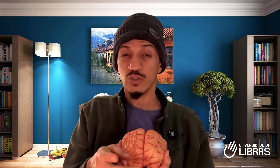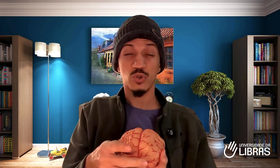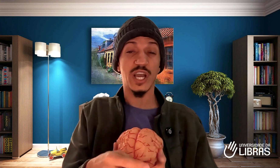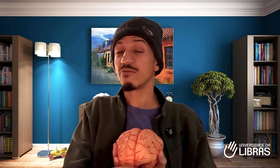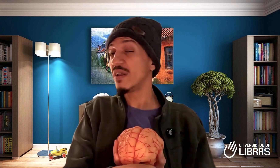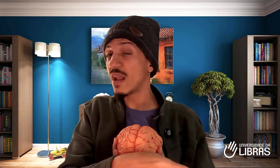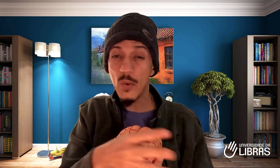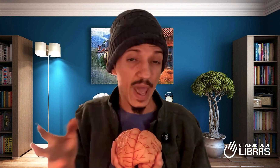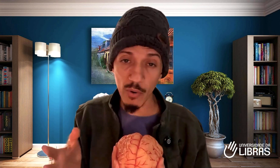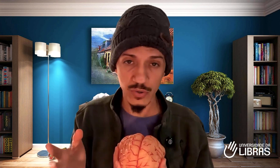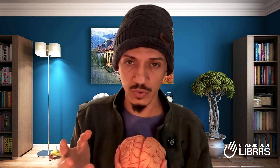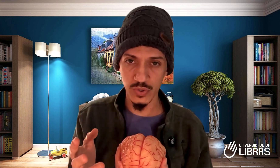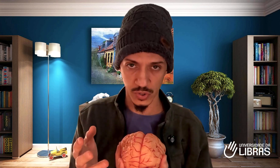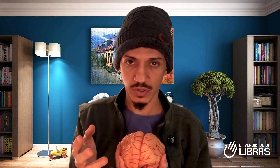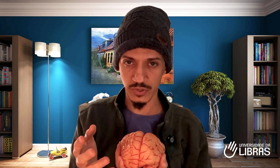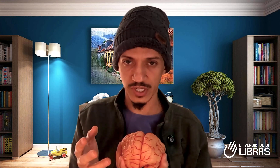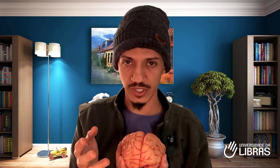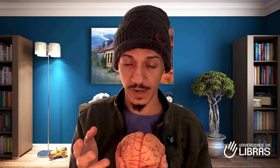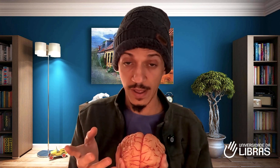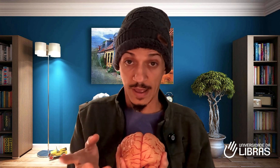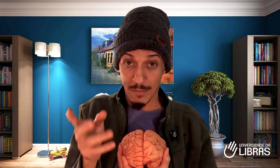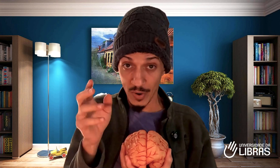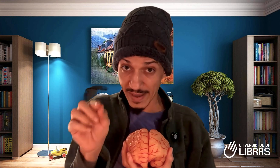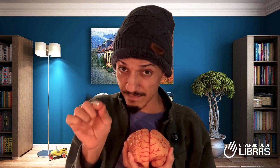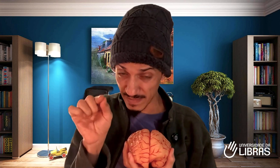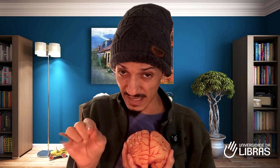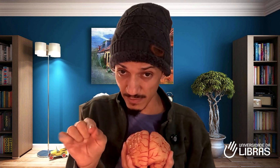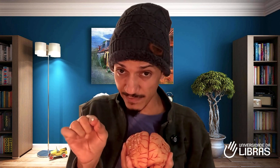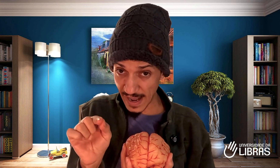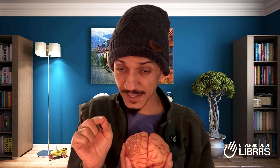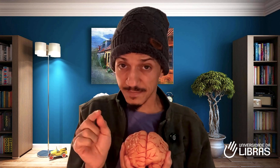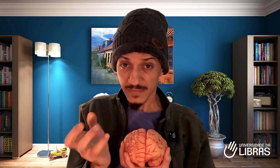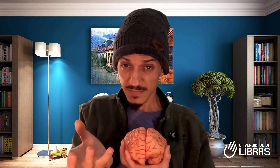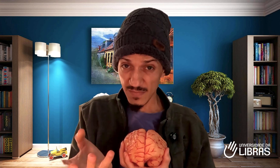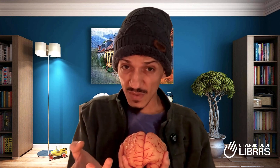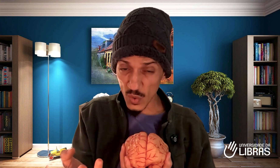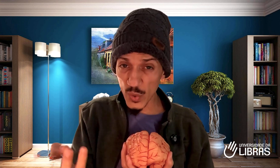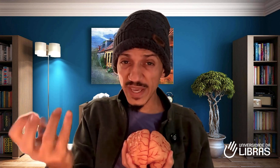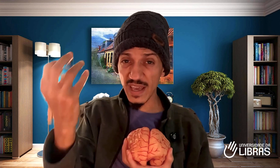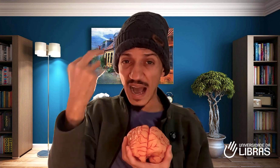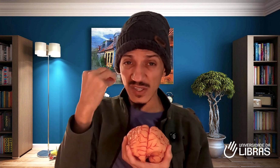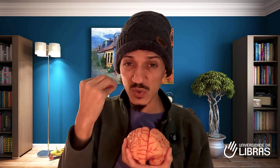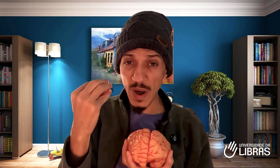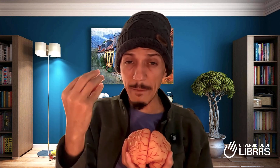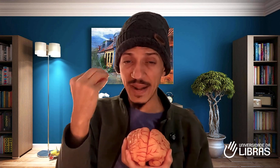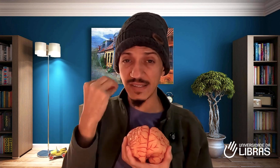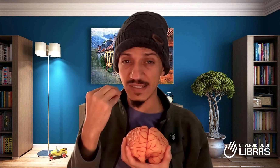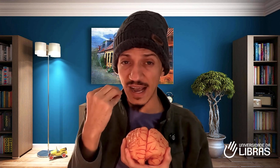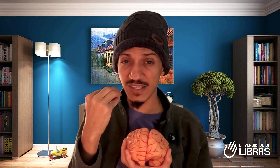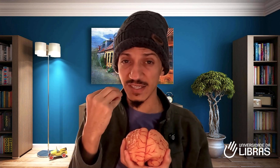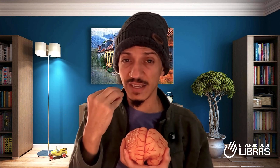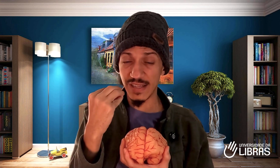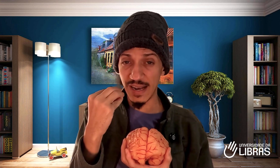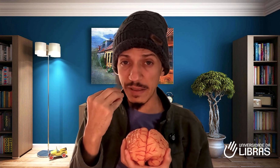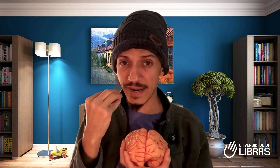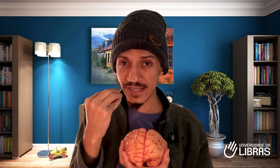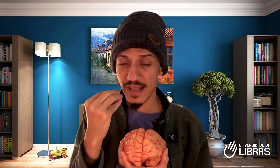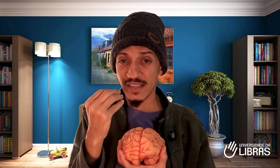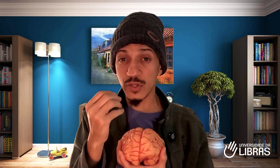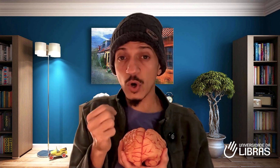um jeito que não é o que os surdos usam no dia a dia. Porque isso faz com que a sua aprendizagem da Libras se torne